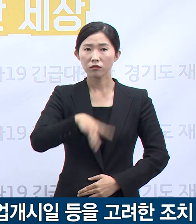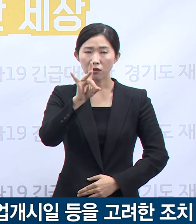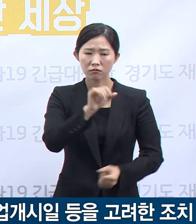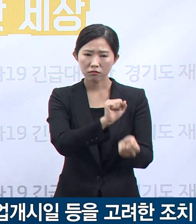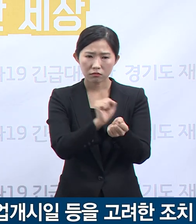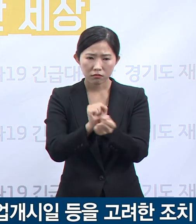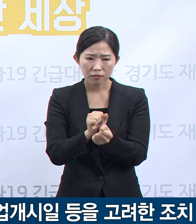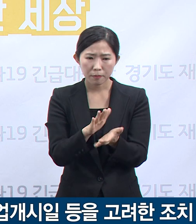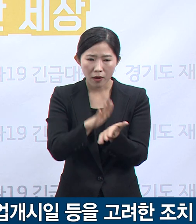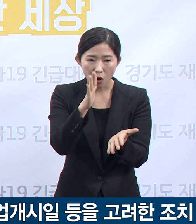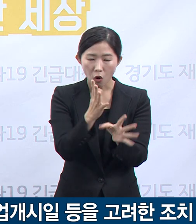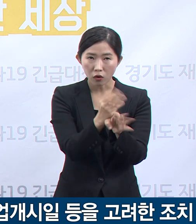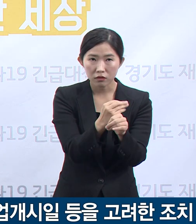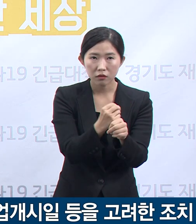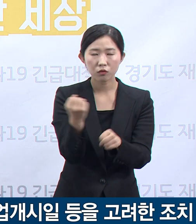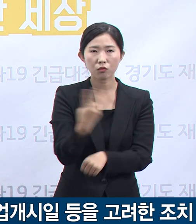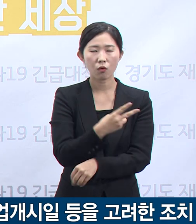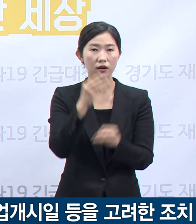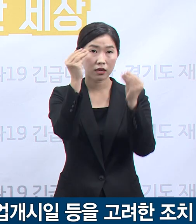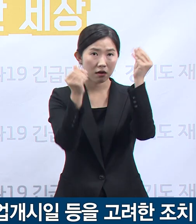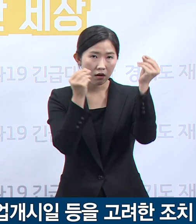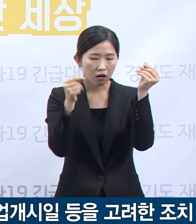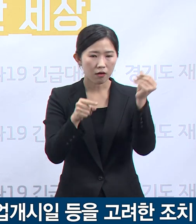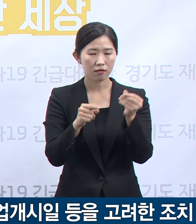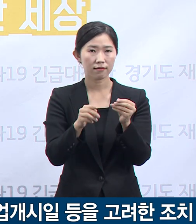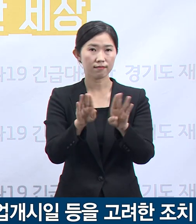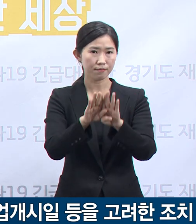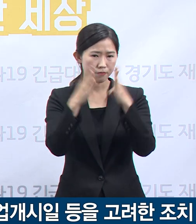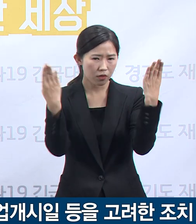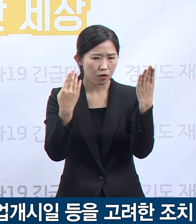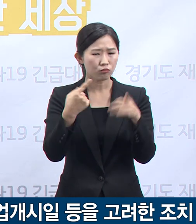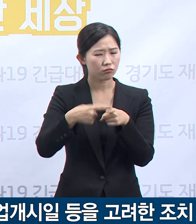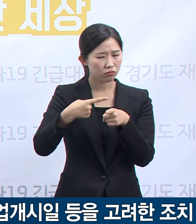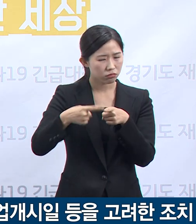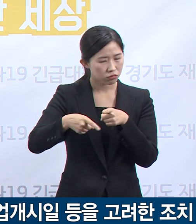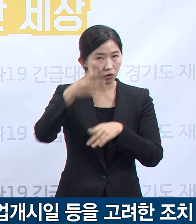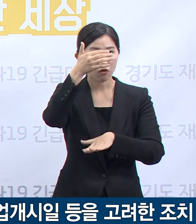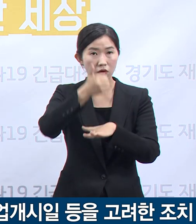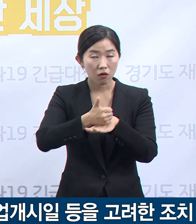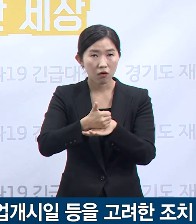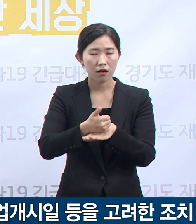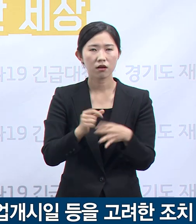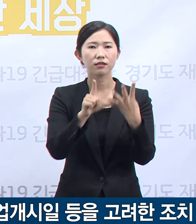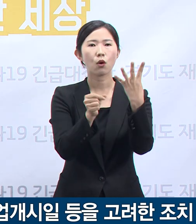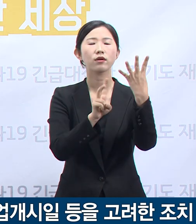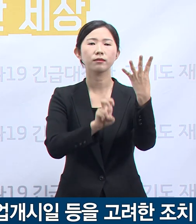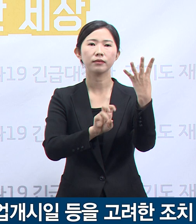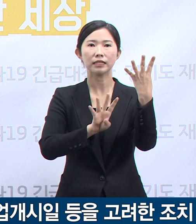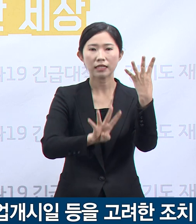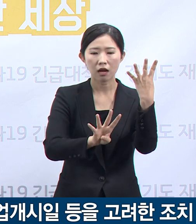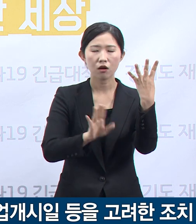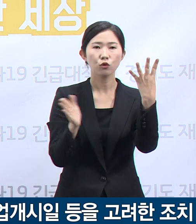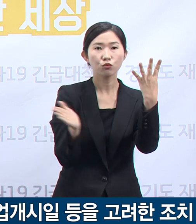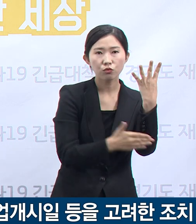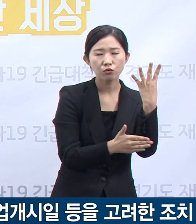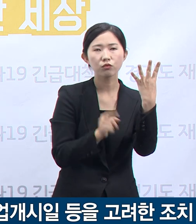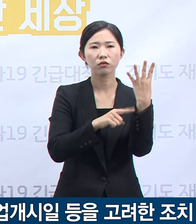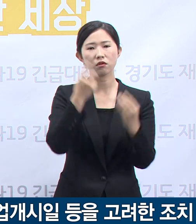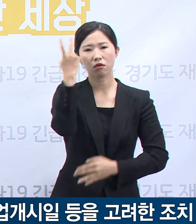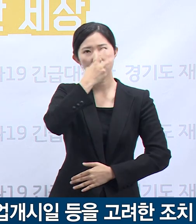발현일과 해당 클럽 등의 영업개시일 등을 분석한 결과 4월 24일 접촉자부터 조사하는 것이